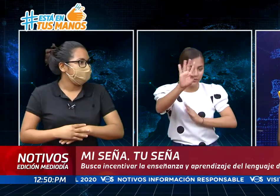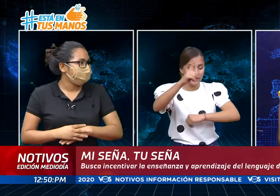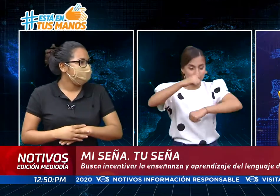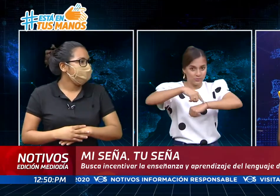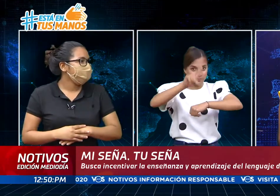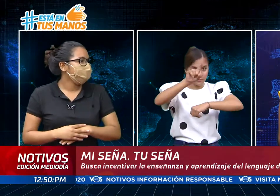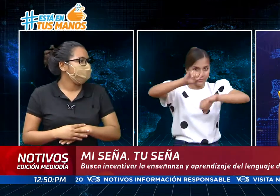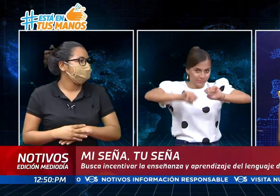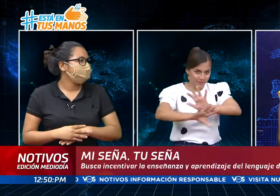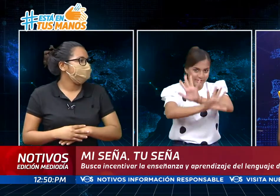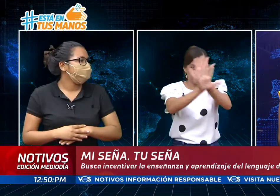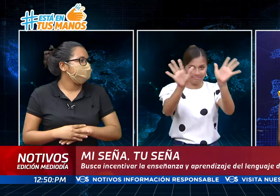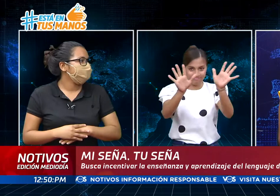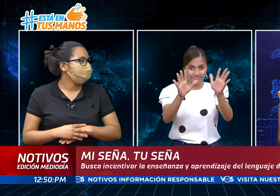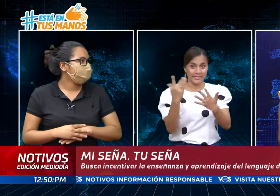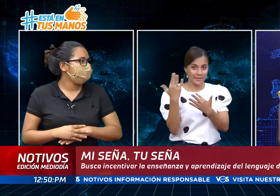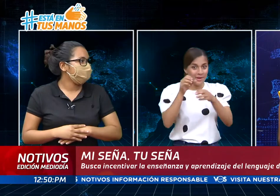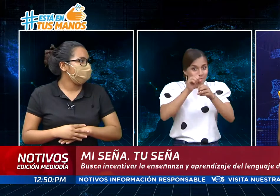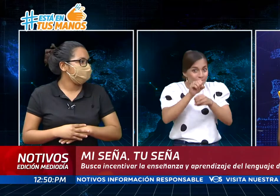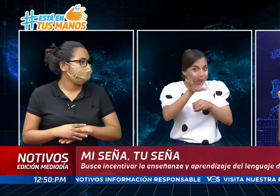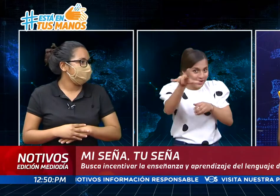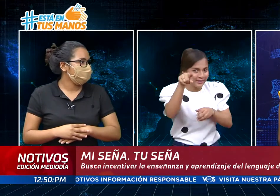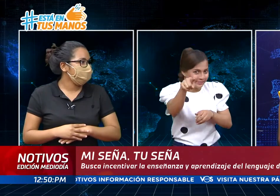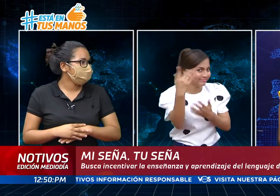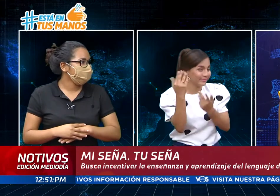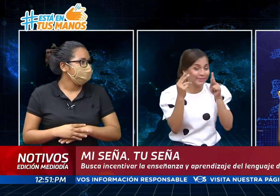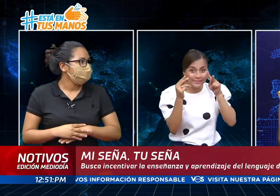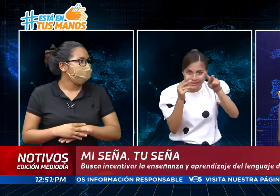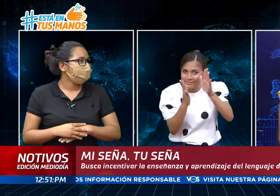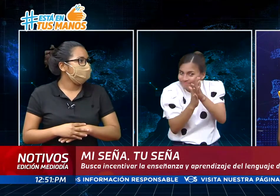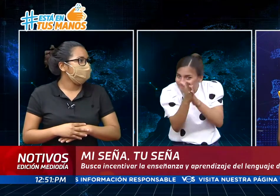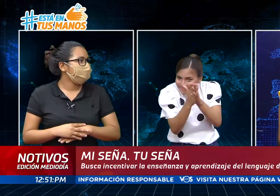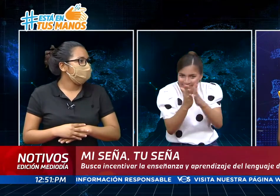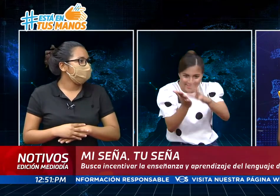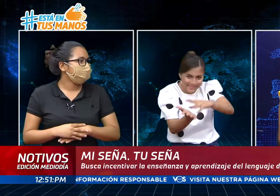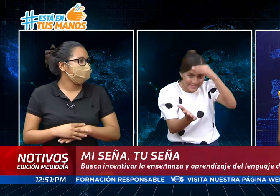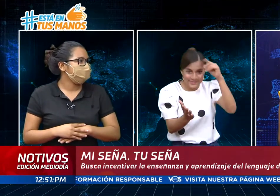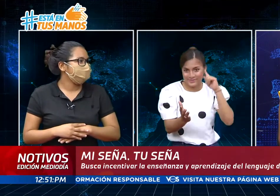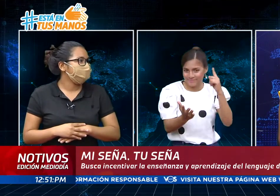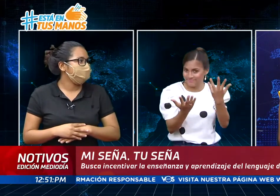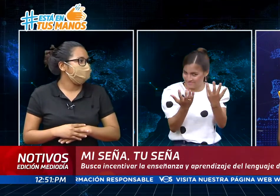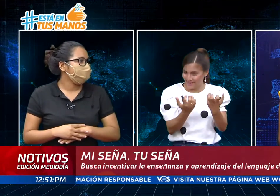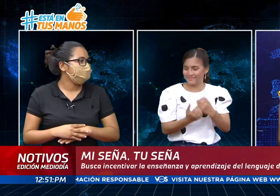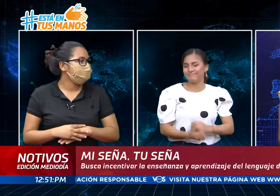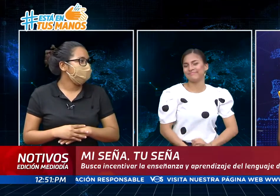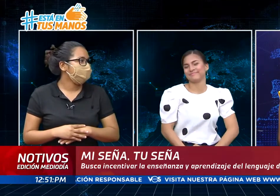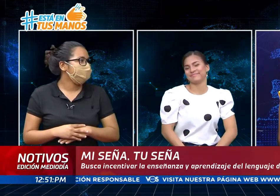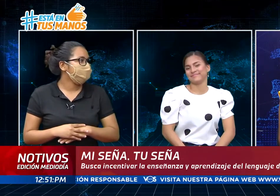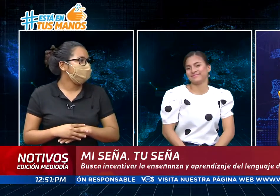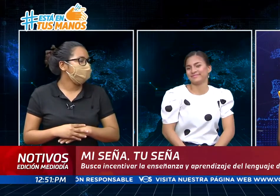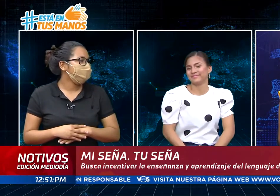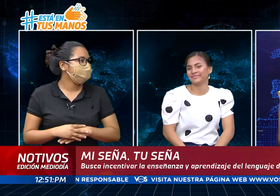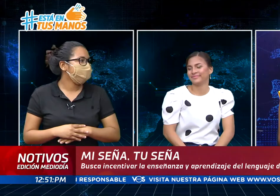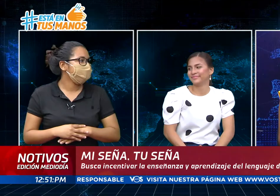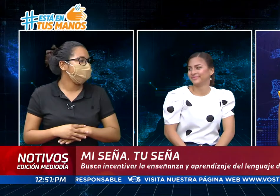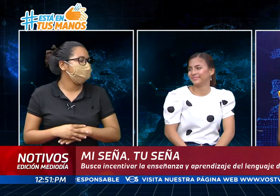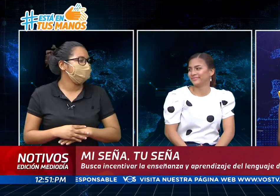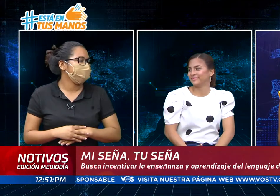Espérenlo, como les decía anteriormente, el 4 de agosto, todos los martes a las 10 de la mañana, para que aprendan esta importante